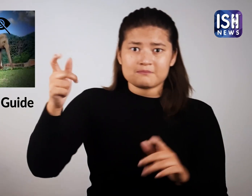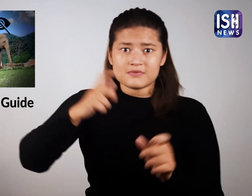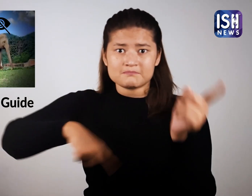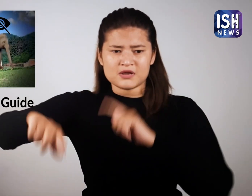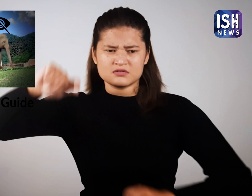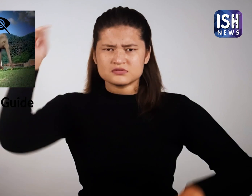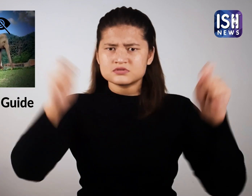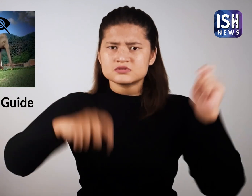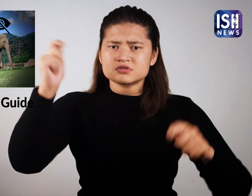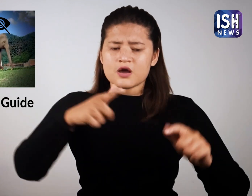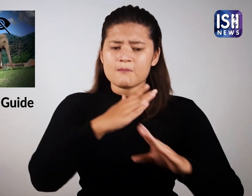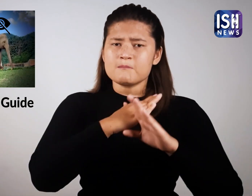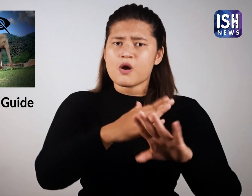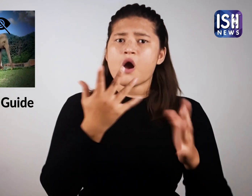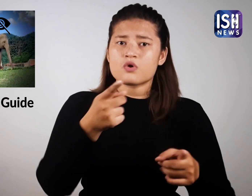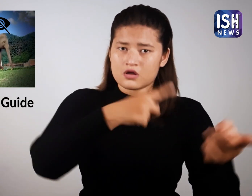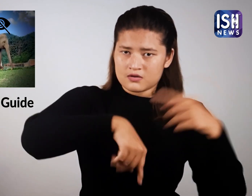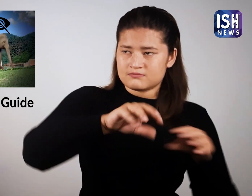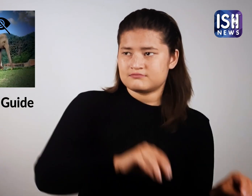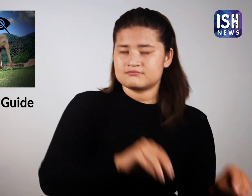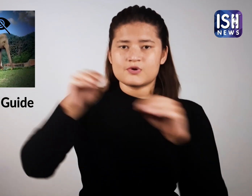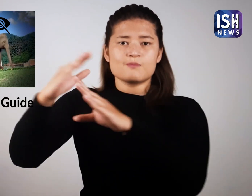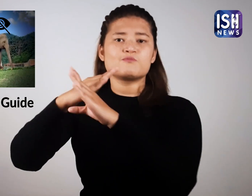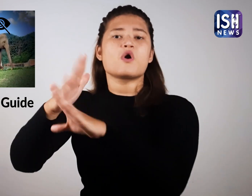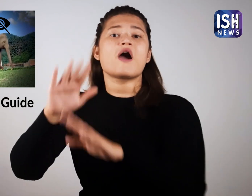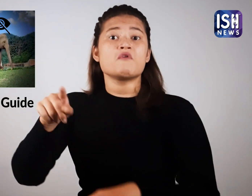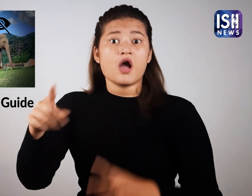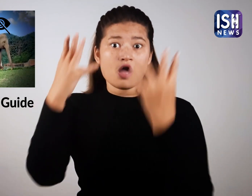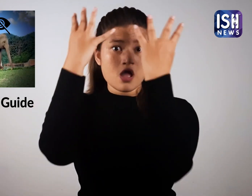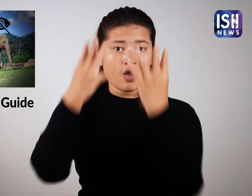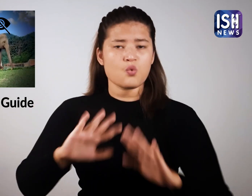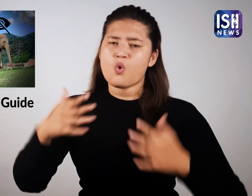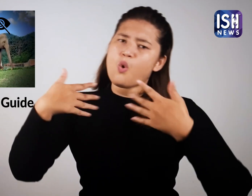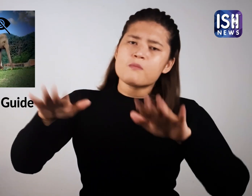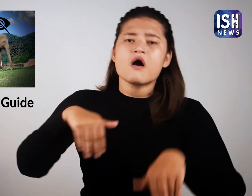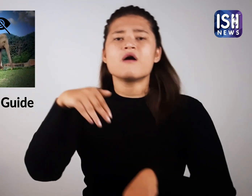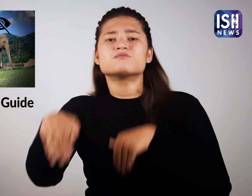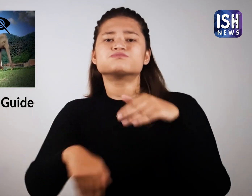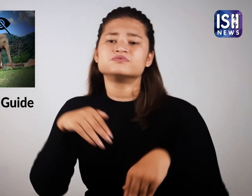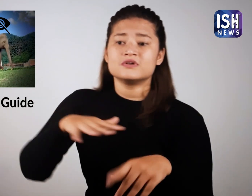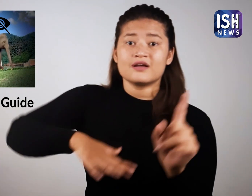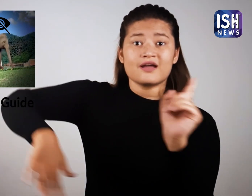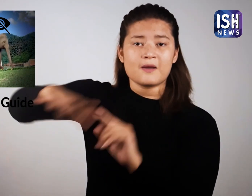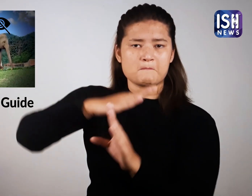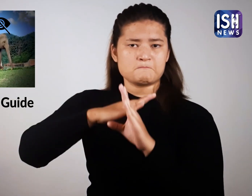किया जाता है और उनकी देख भाल की जाती है। उन्हें प्राकृति में स्वतंत्रा रूप से घूमने दिया जाता